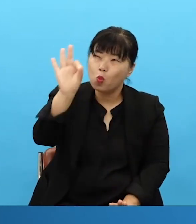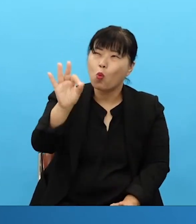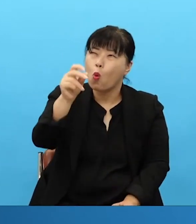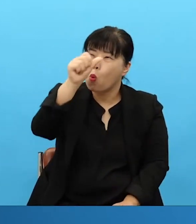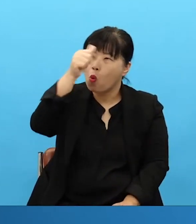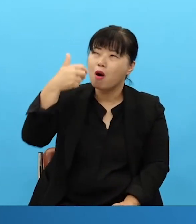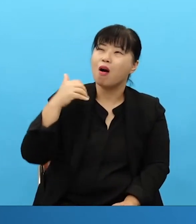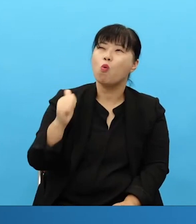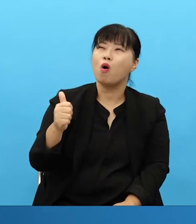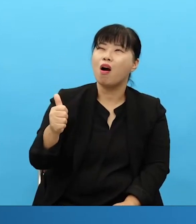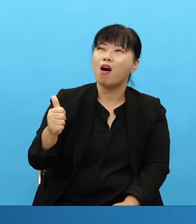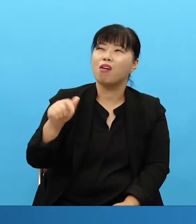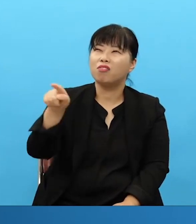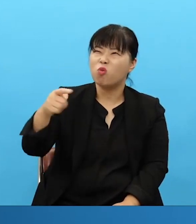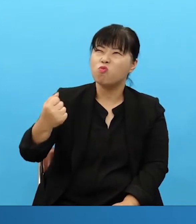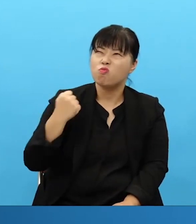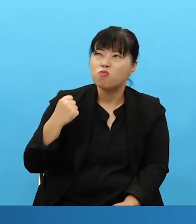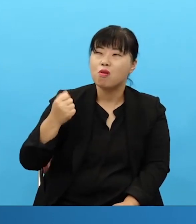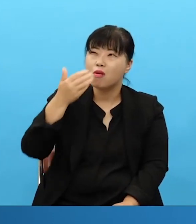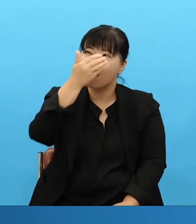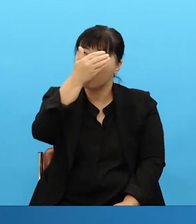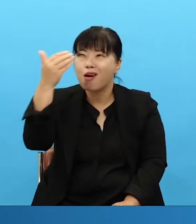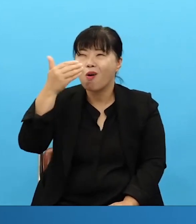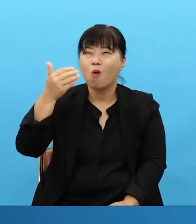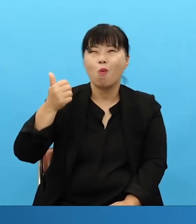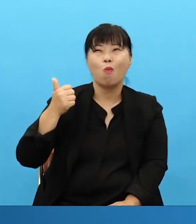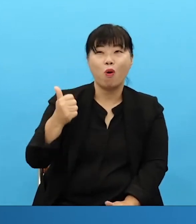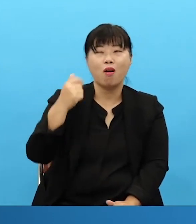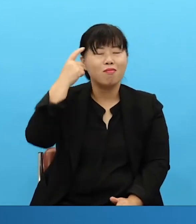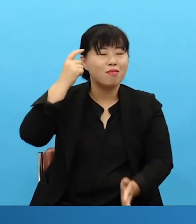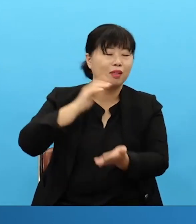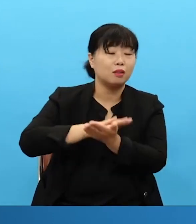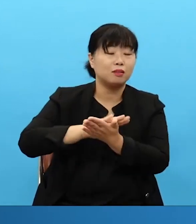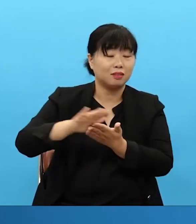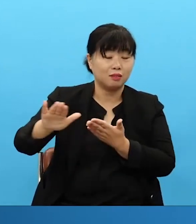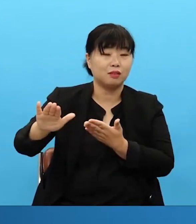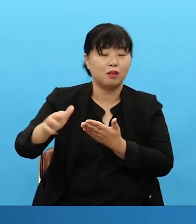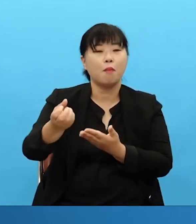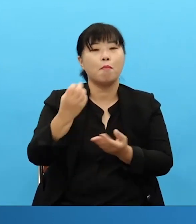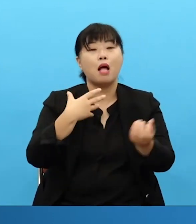Then our elders will look at you and say wow our elder he's so young he's so powerful.